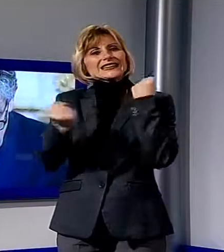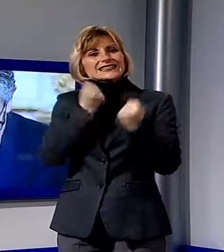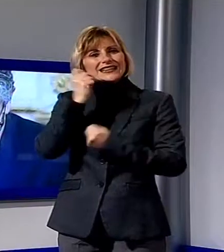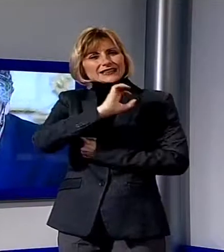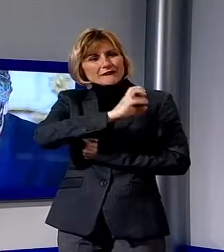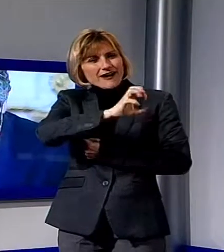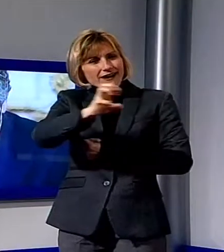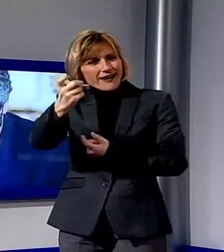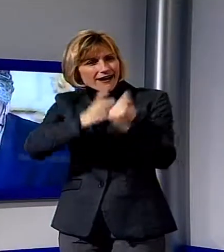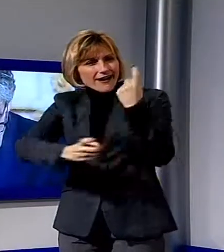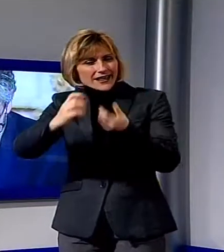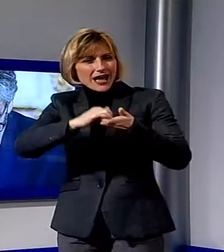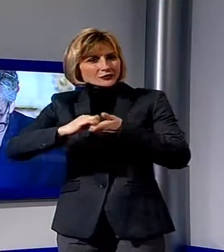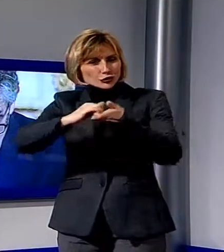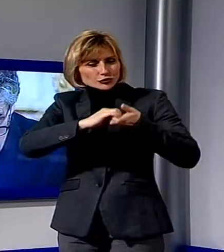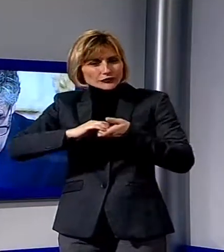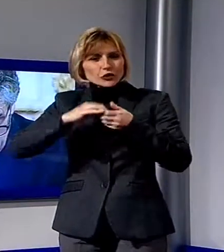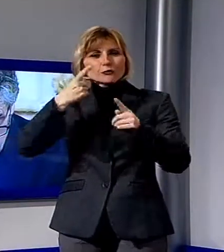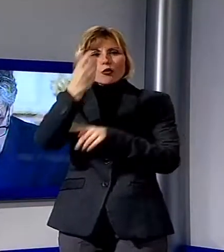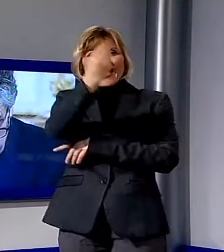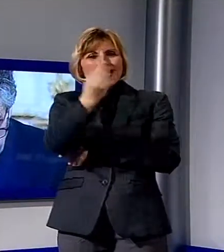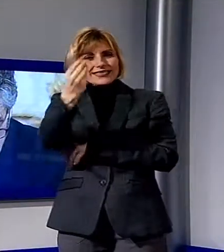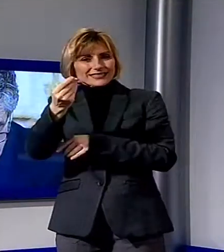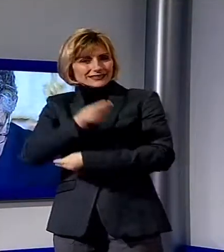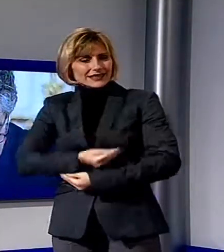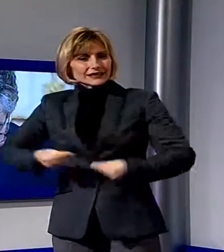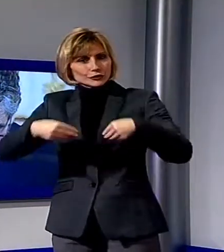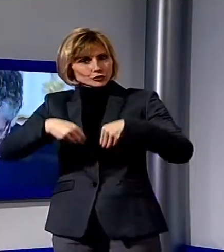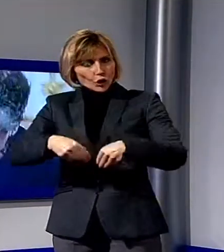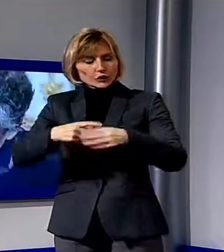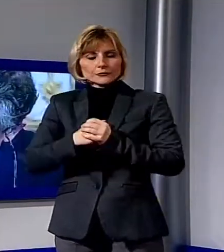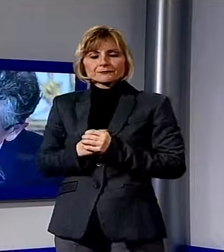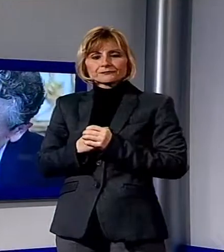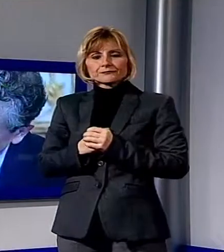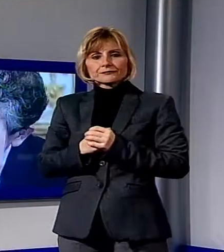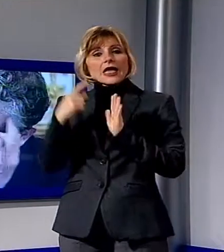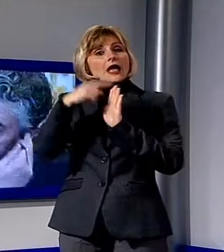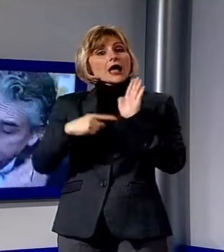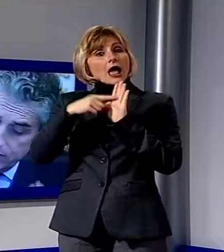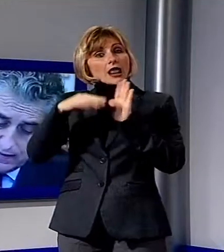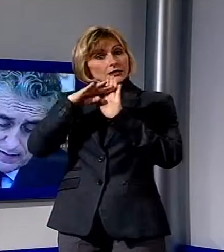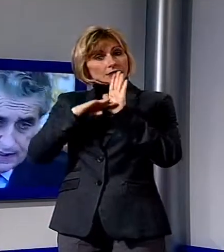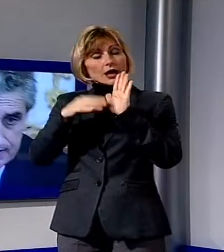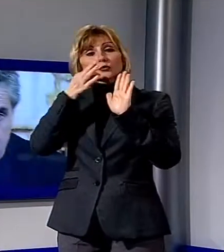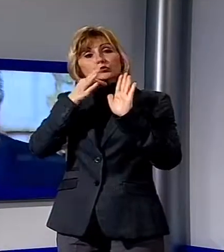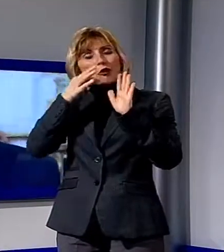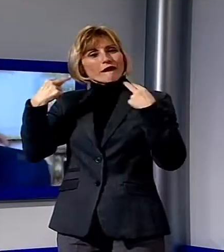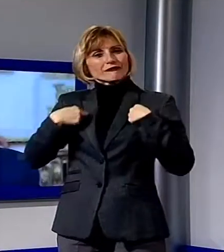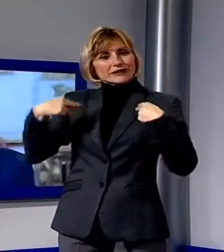associazioni e enti preposti del territorio. Il calendario permetterà ai cittadini di vivere la città in maniera consapevole,